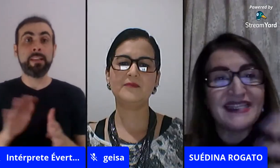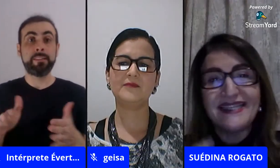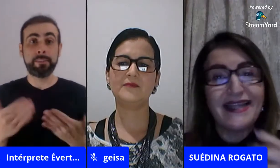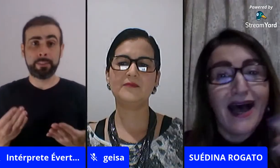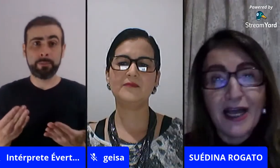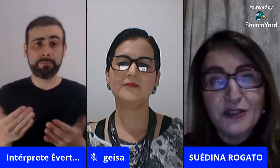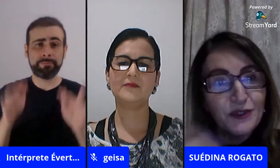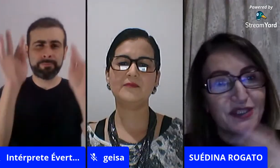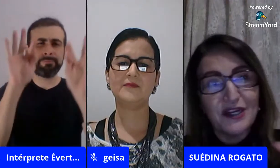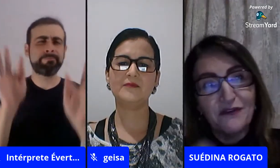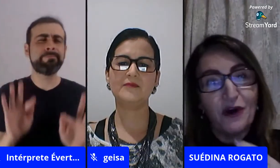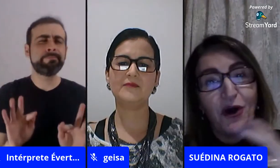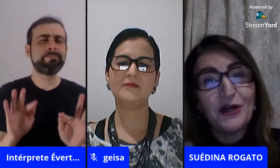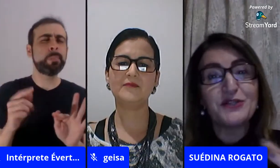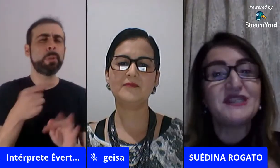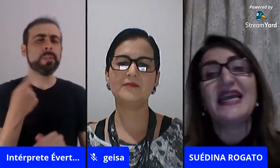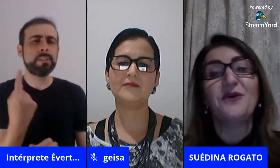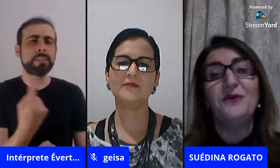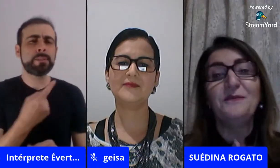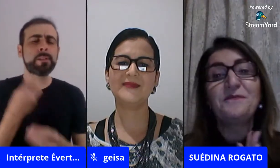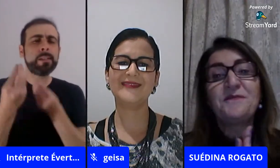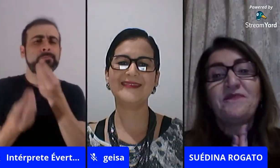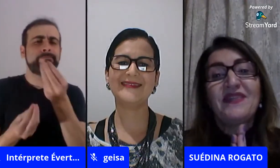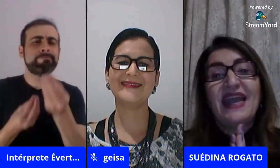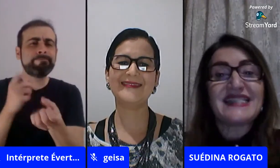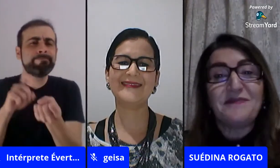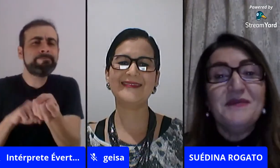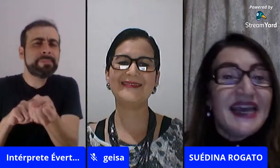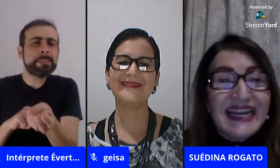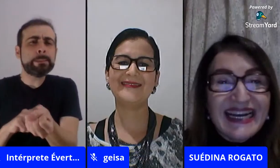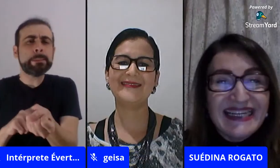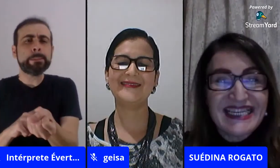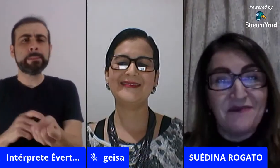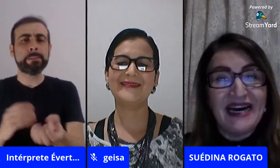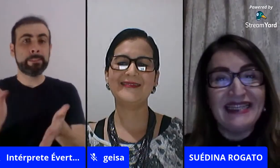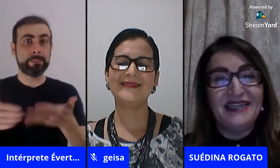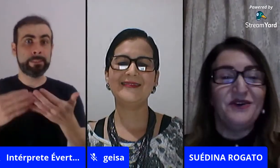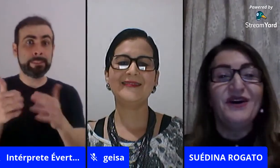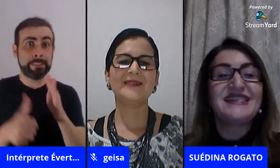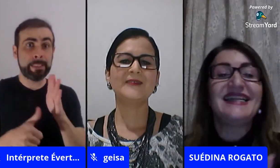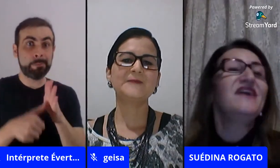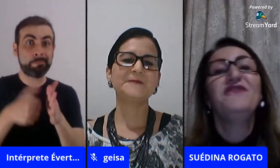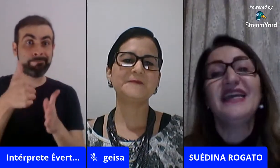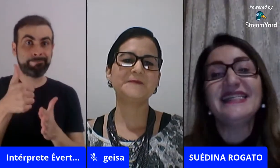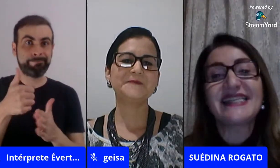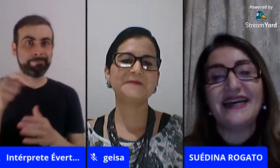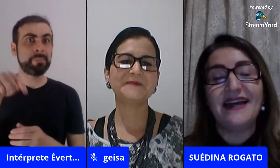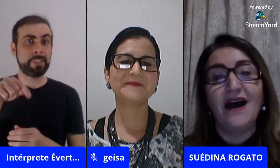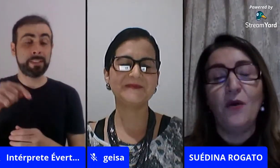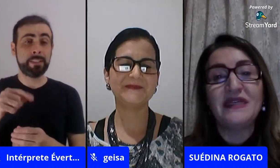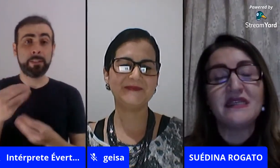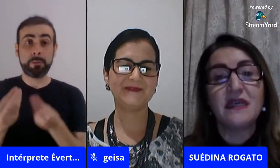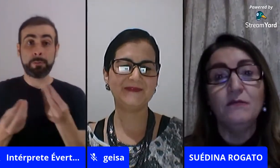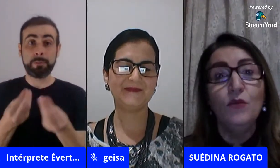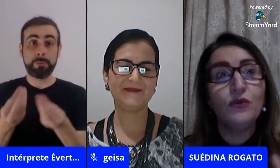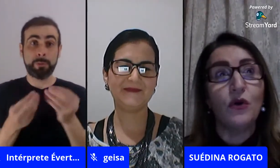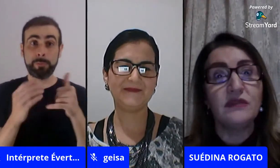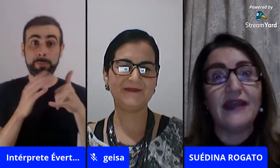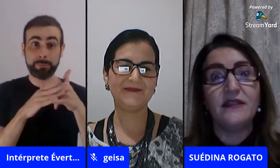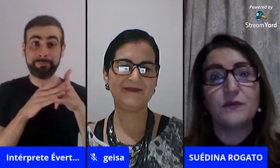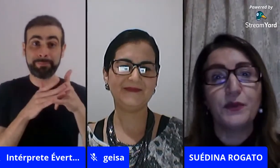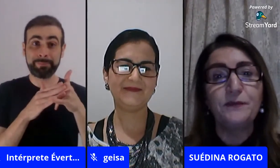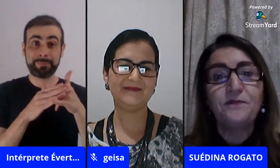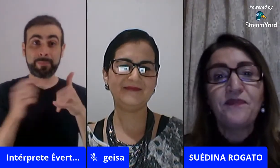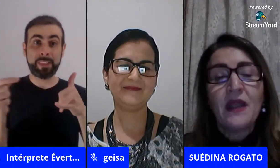mesmo tempo, muito excitados, muito nervosos, né, com essa primeira chamada nossa, né, via esse canal, mas, assim,